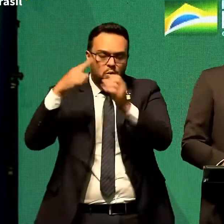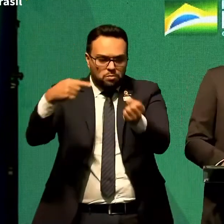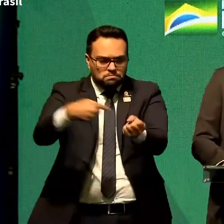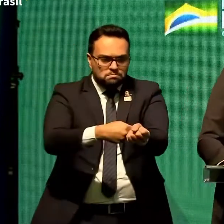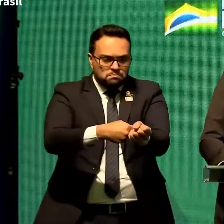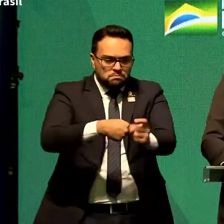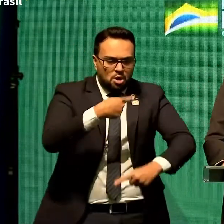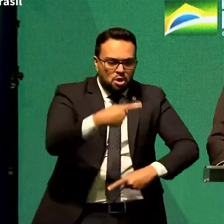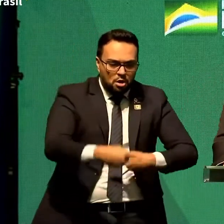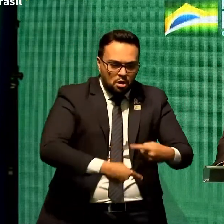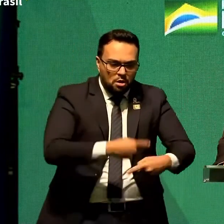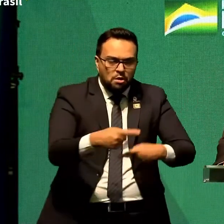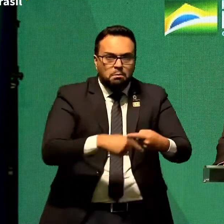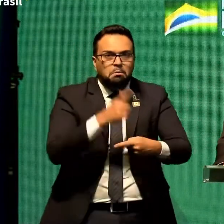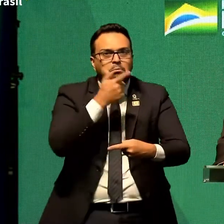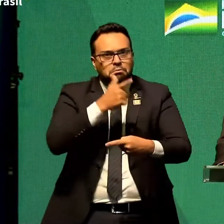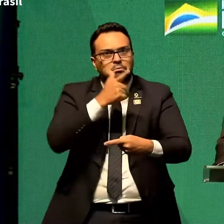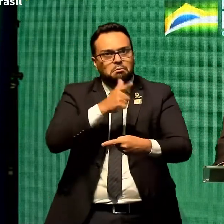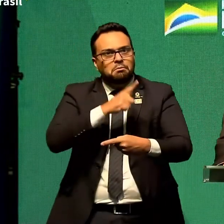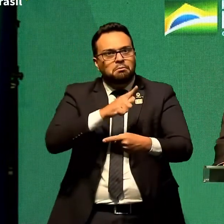é uma realidade ou não é?